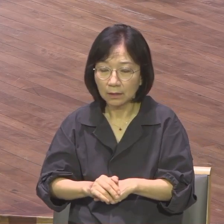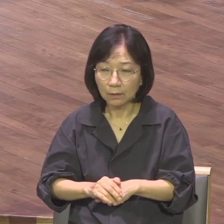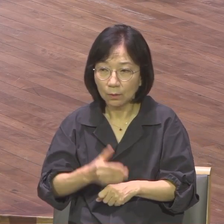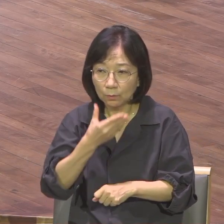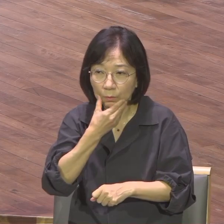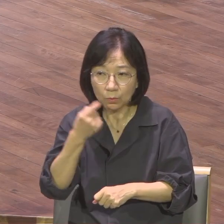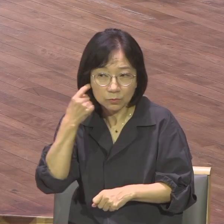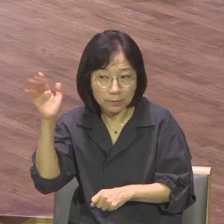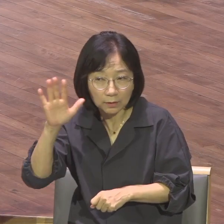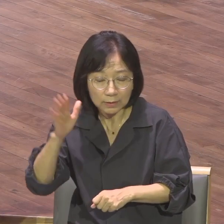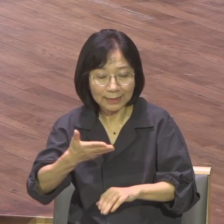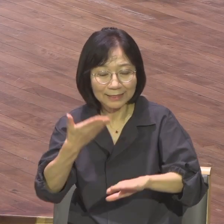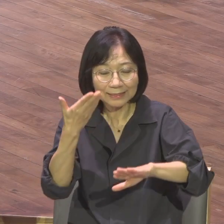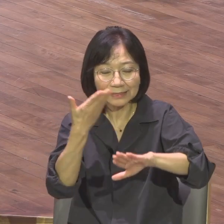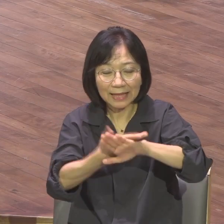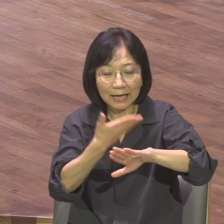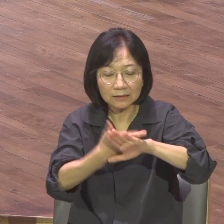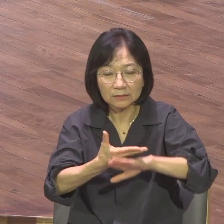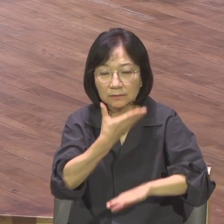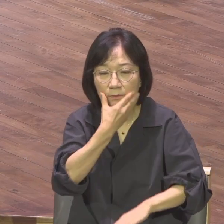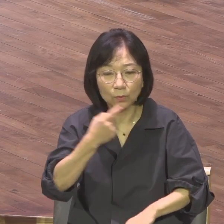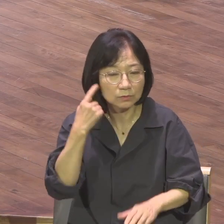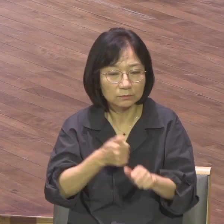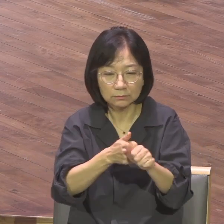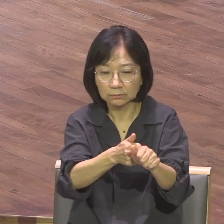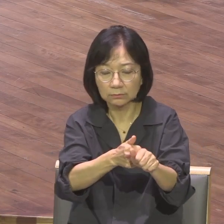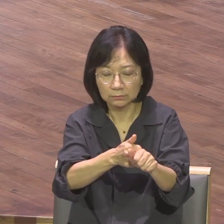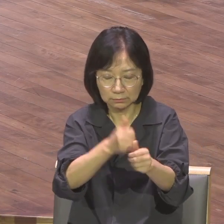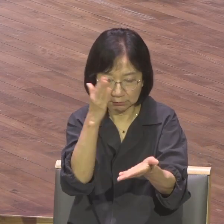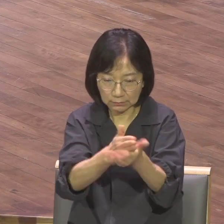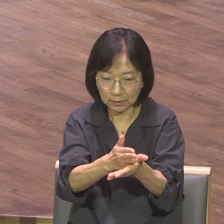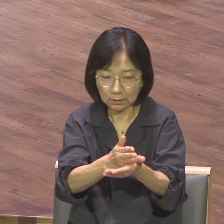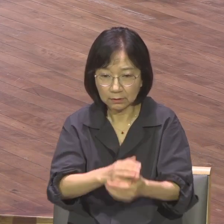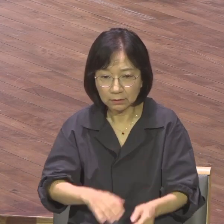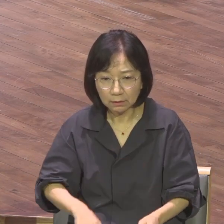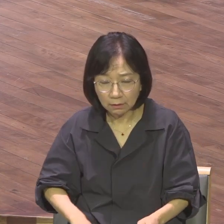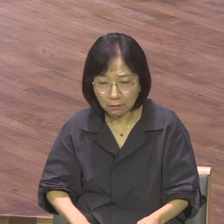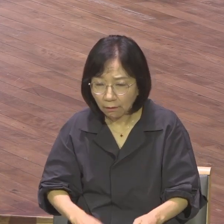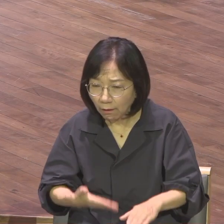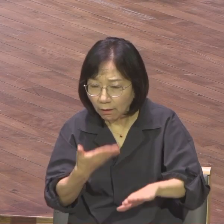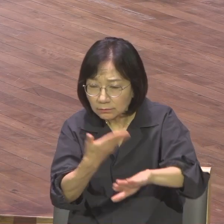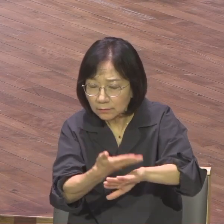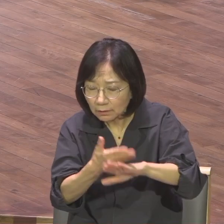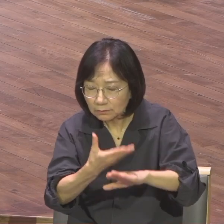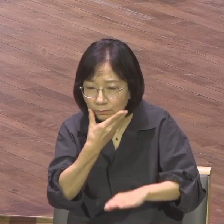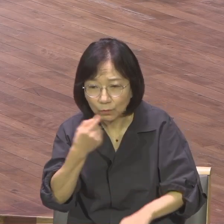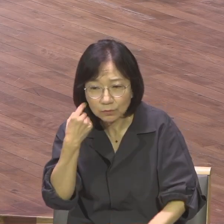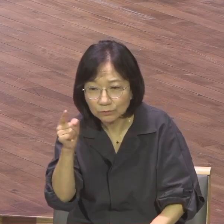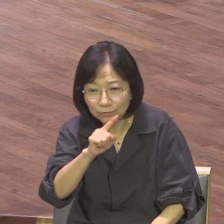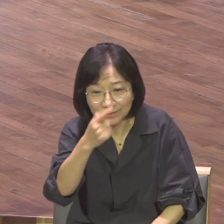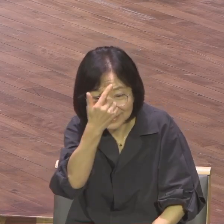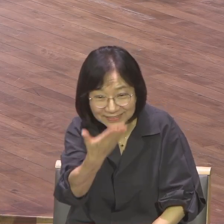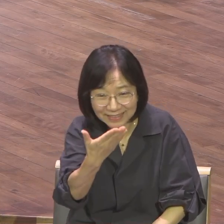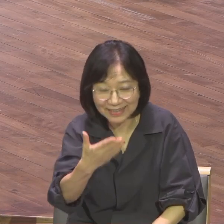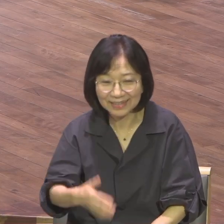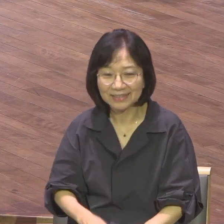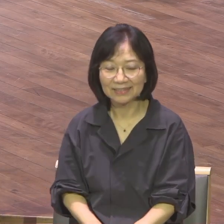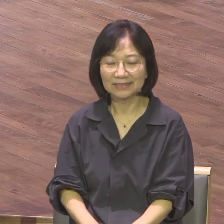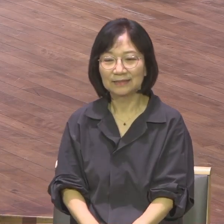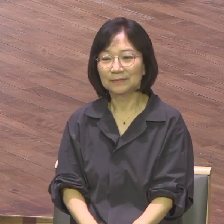복음이지 다른 복음은 뭡니까? 우리가 늘 복음을 입에 달고 살아가지만 심지어 겉으로 복음을